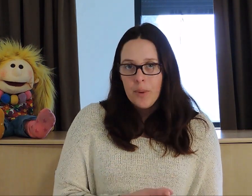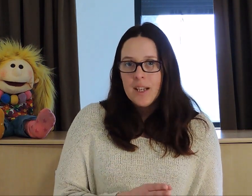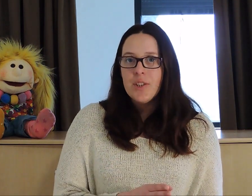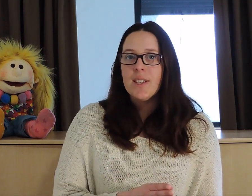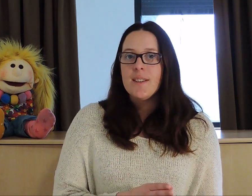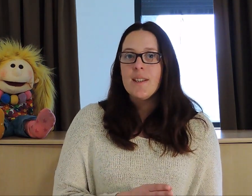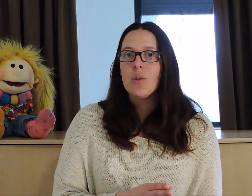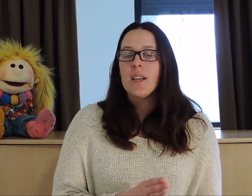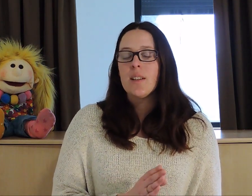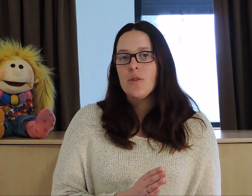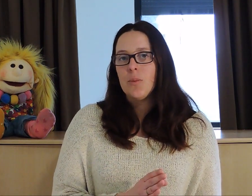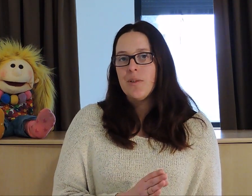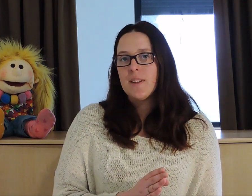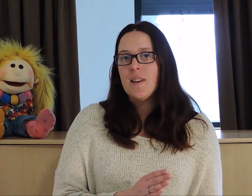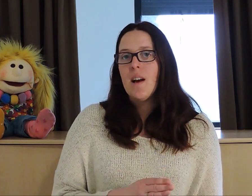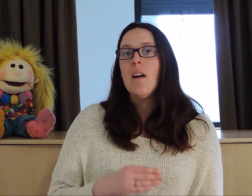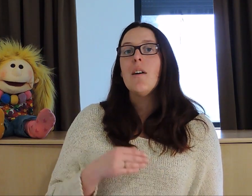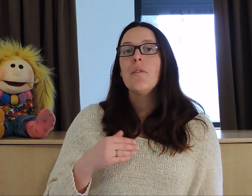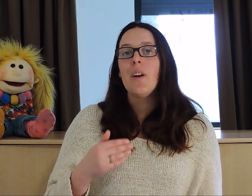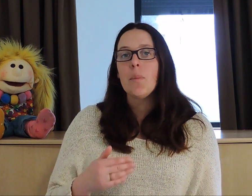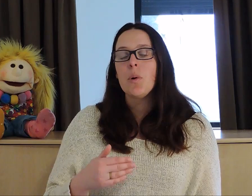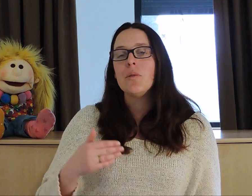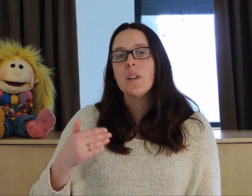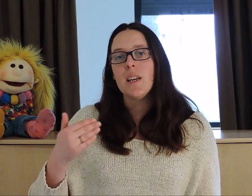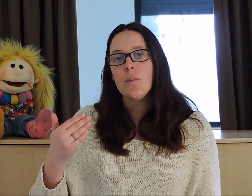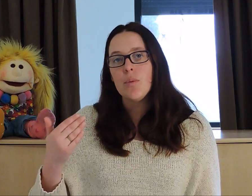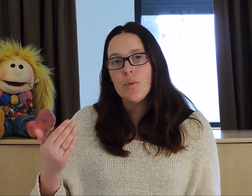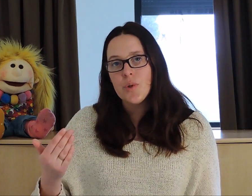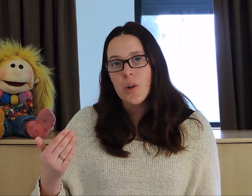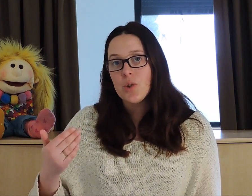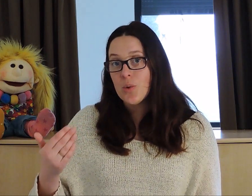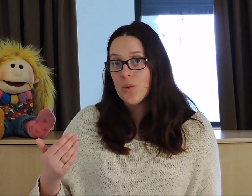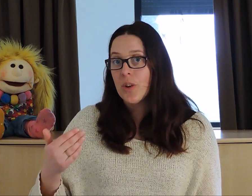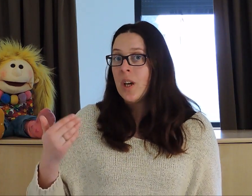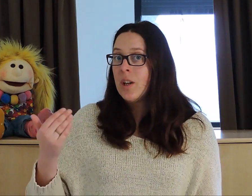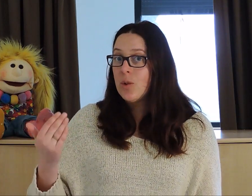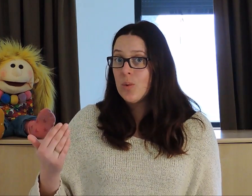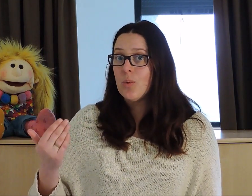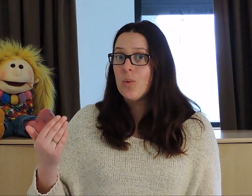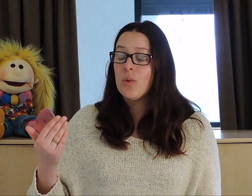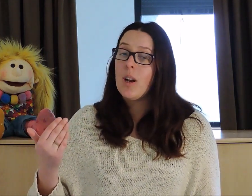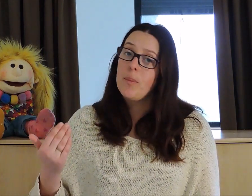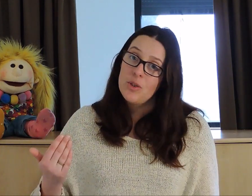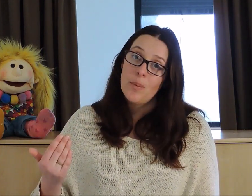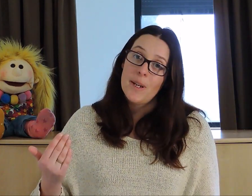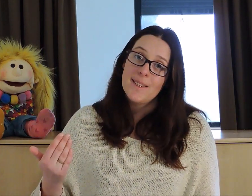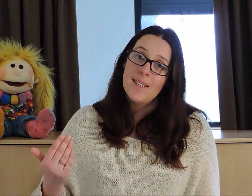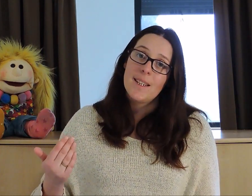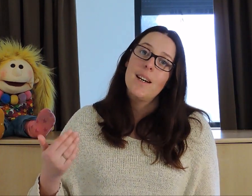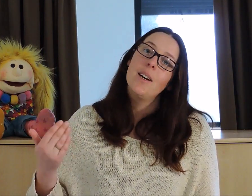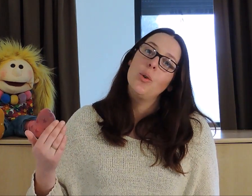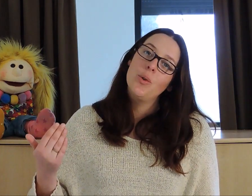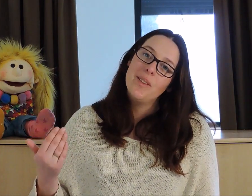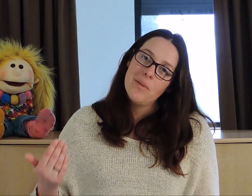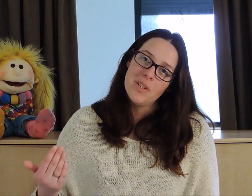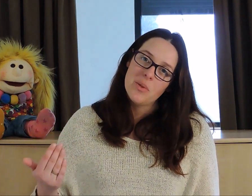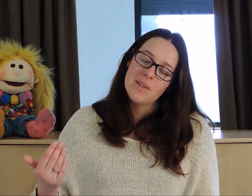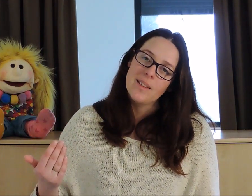'anomalie génétique de la trisomie 21 va provoquer plusieurs choses, dont dans la majeure partie des cas, une déficience